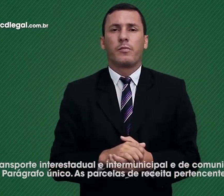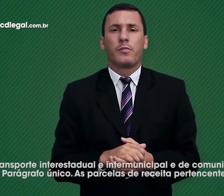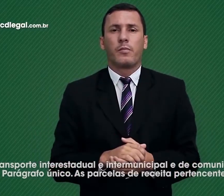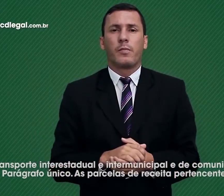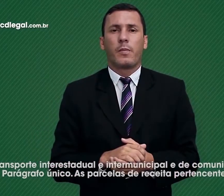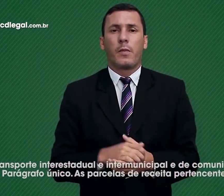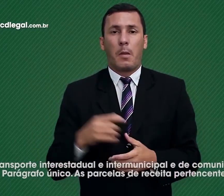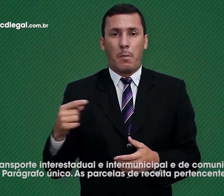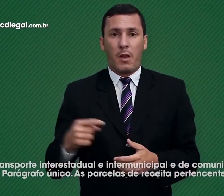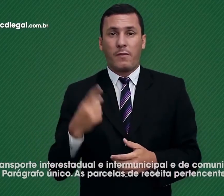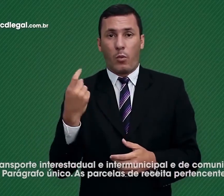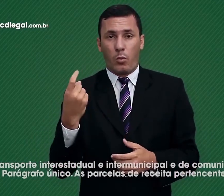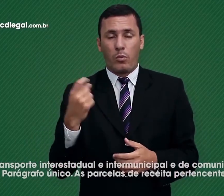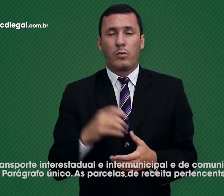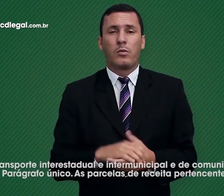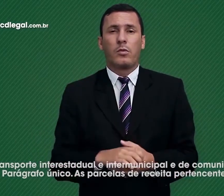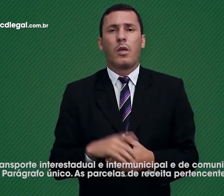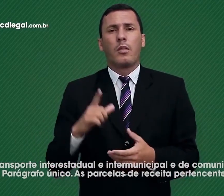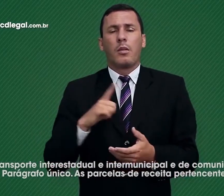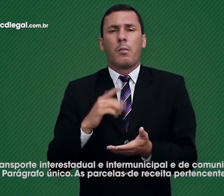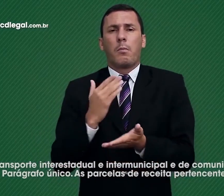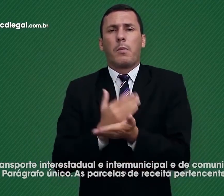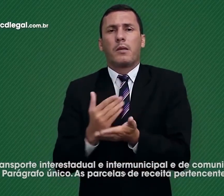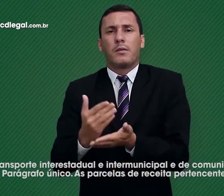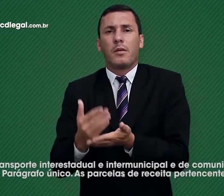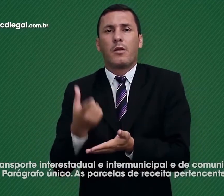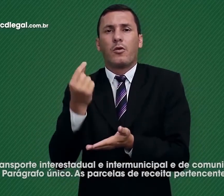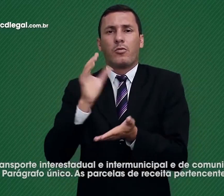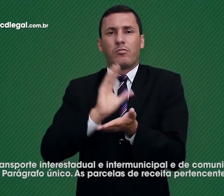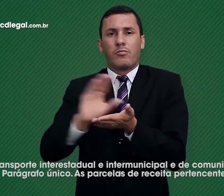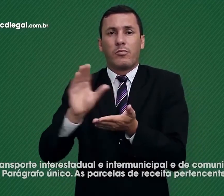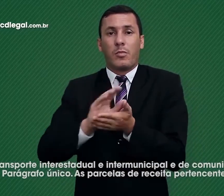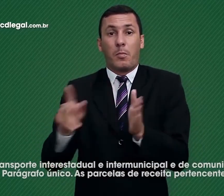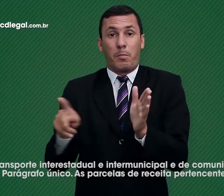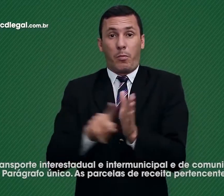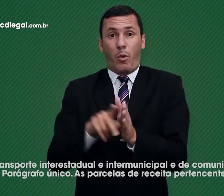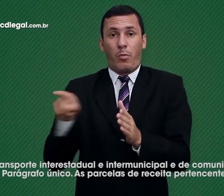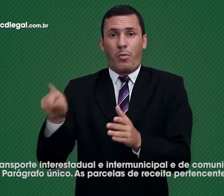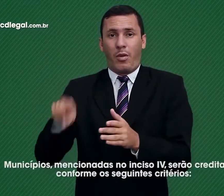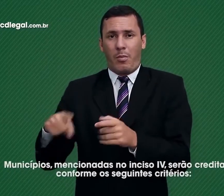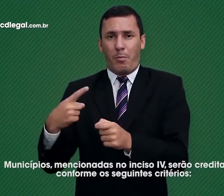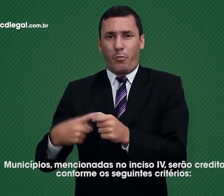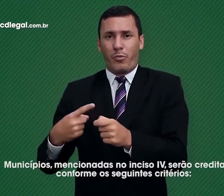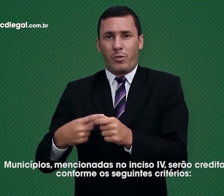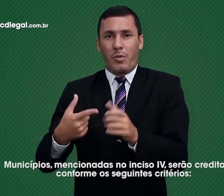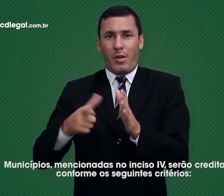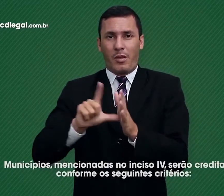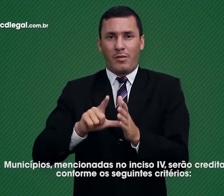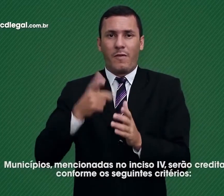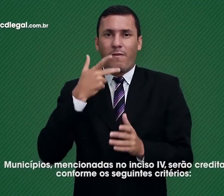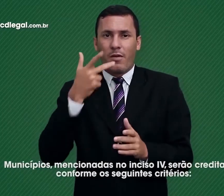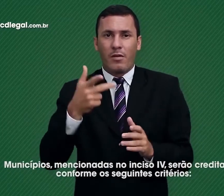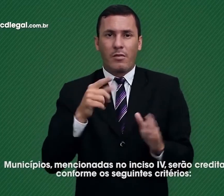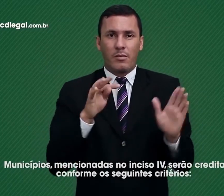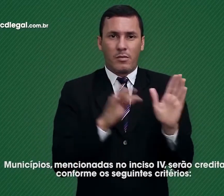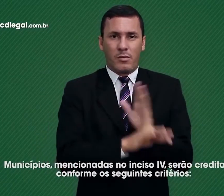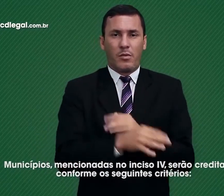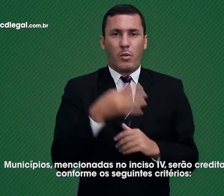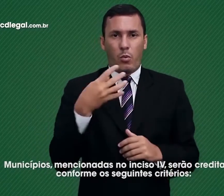5. Parágrafo único. As parcelas de receita pertencentes aos municípios mencionados no inciso 4